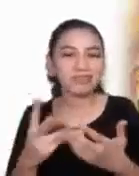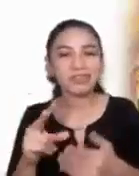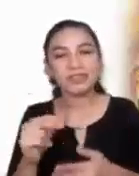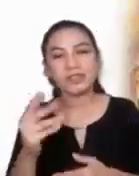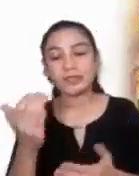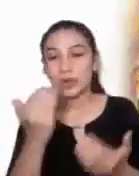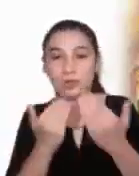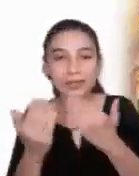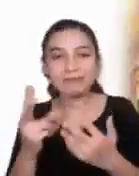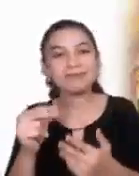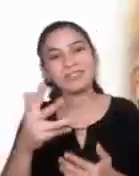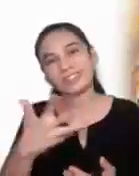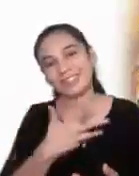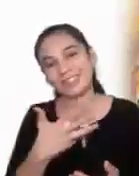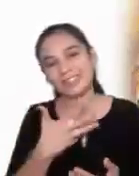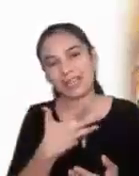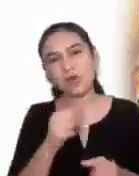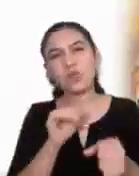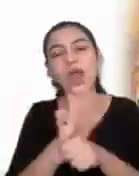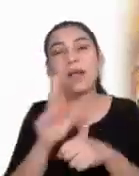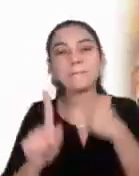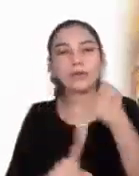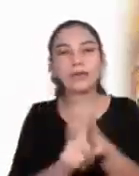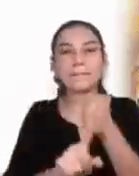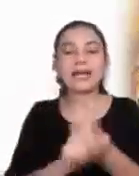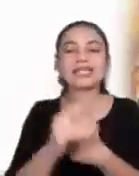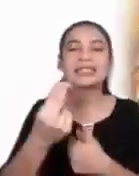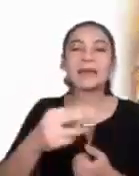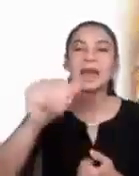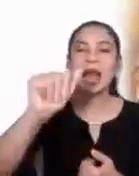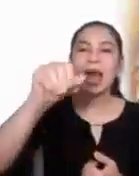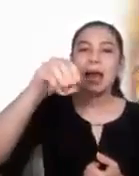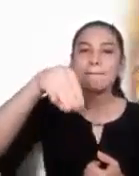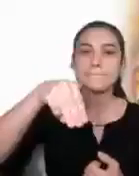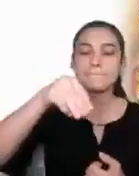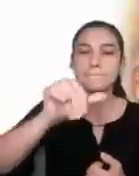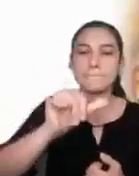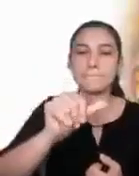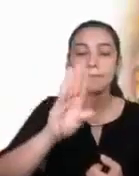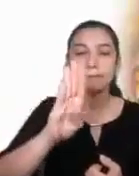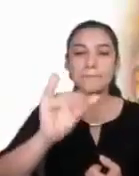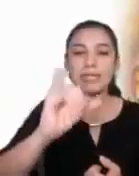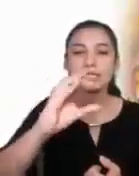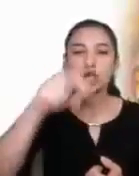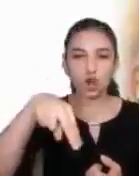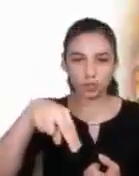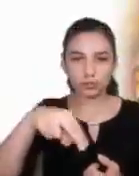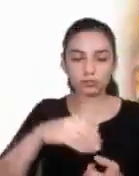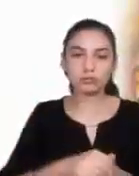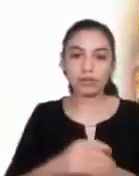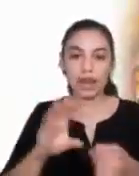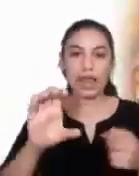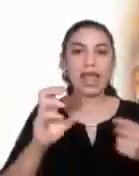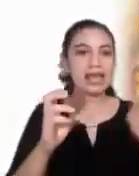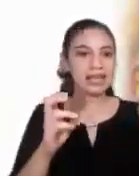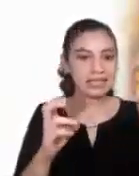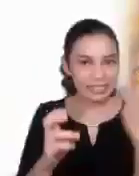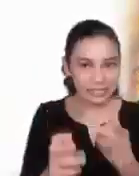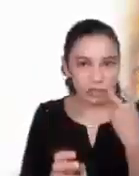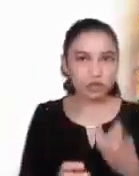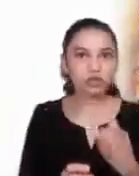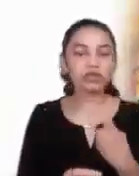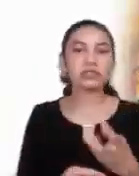deshumanizadora. El verdadero problema es la ambición. La ambición provoca la corrupción, la